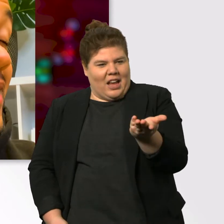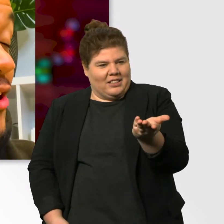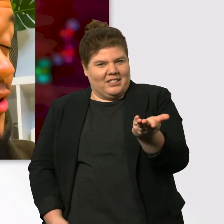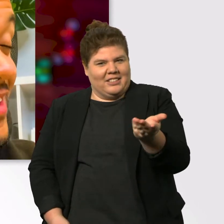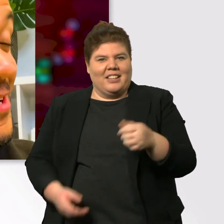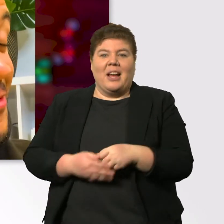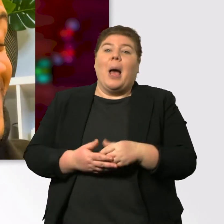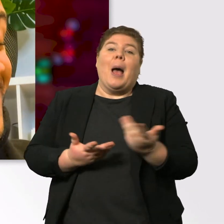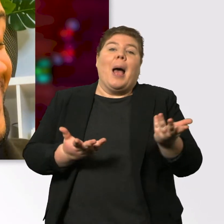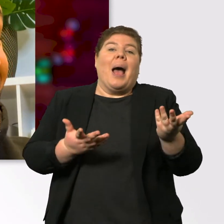Können wir das Thema wechseln?